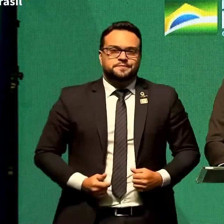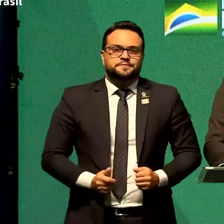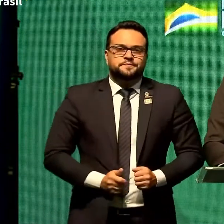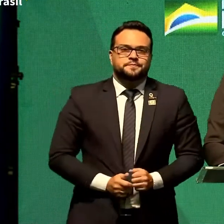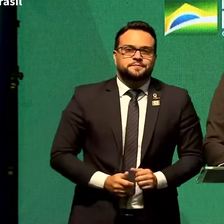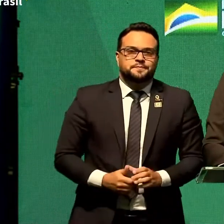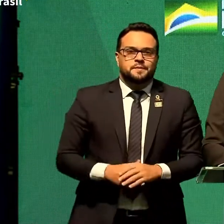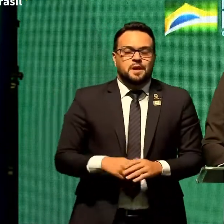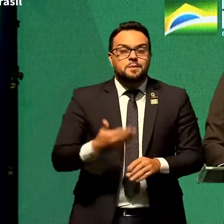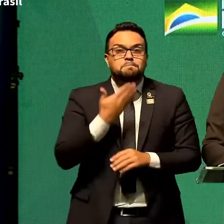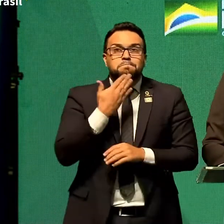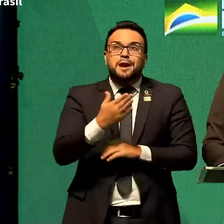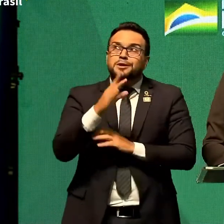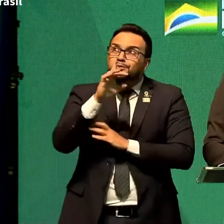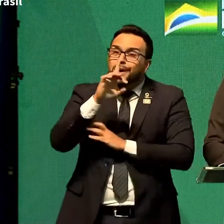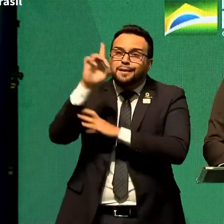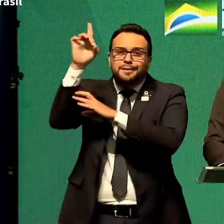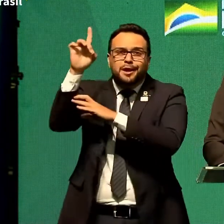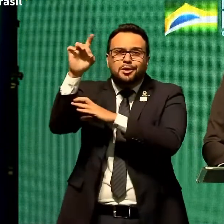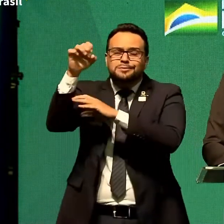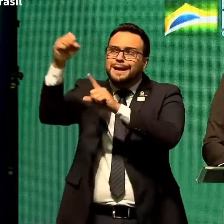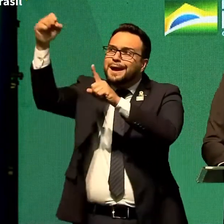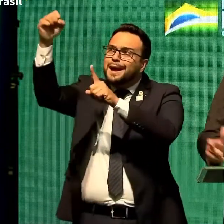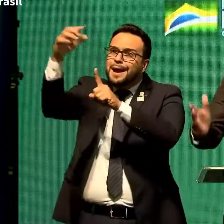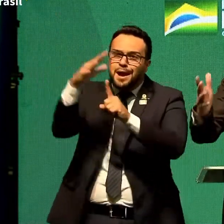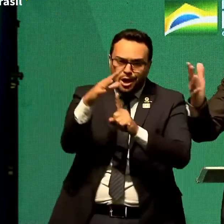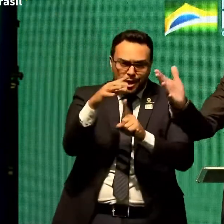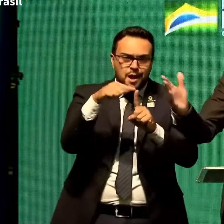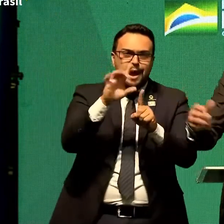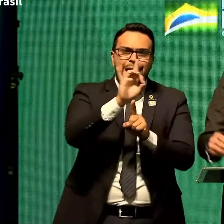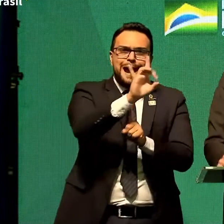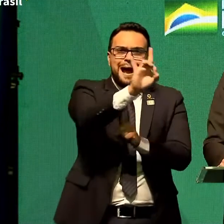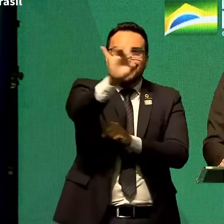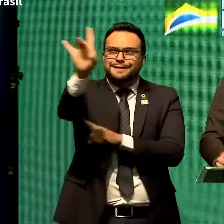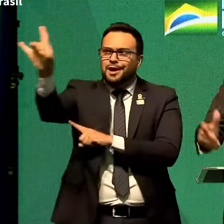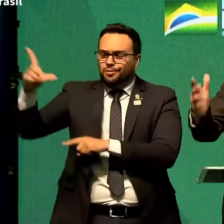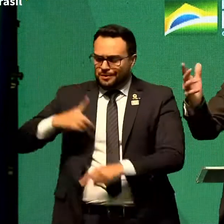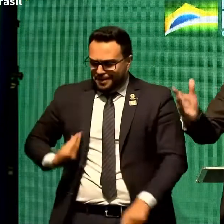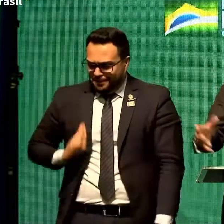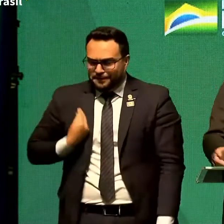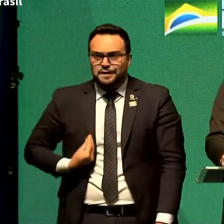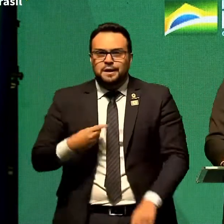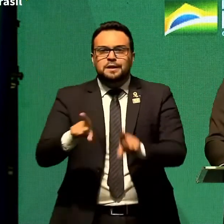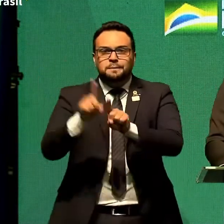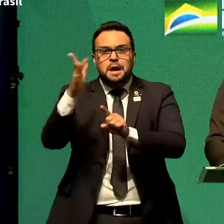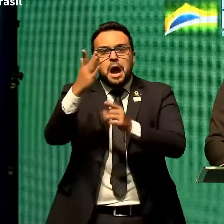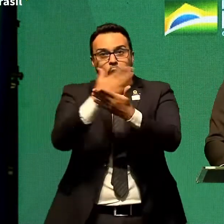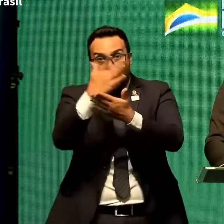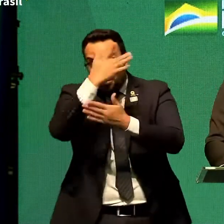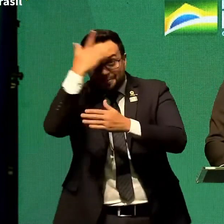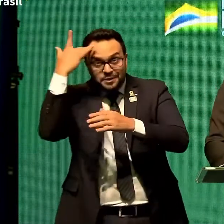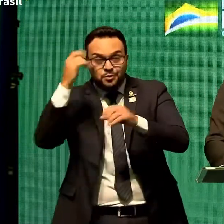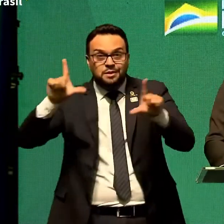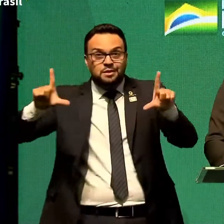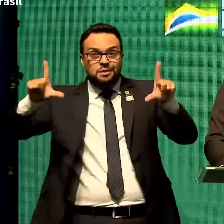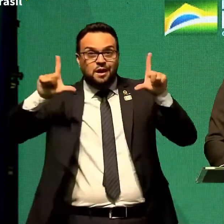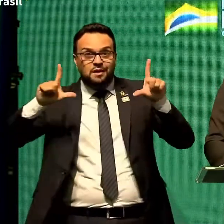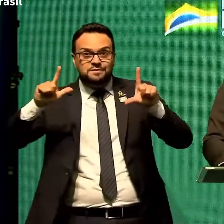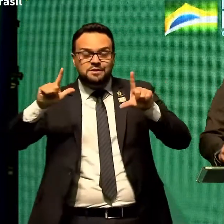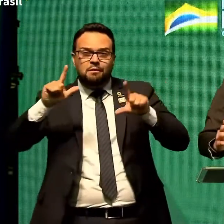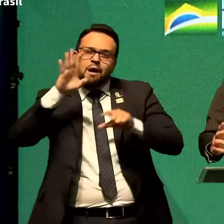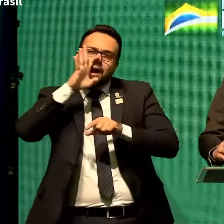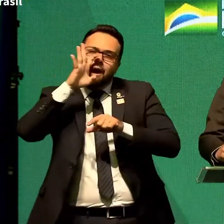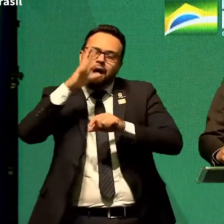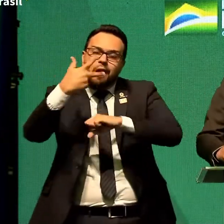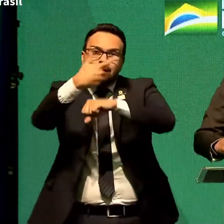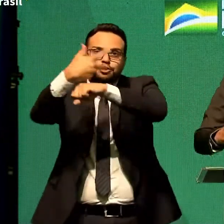eu peço a Deus que ilumine cada um dos que estão aqui quem está nos assistindo para que